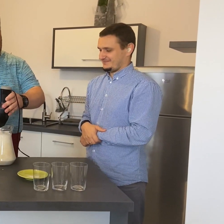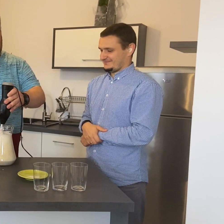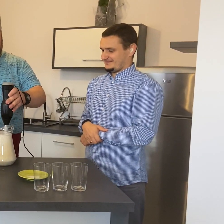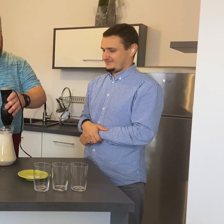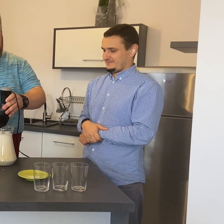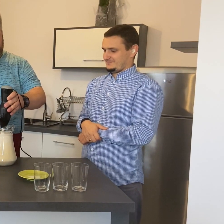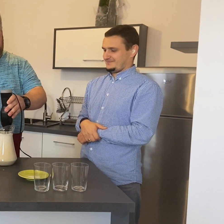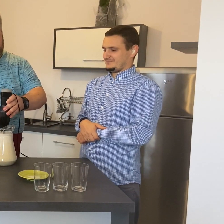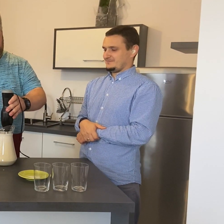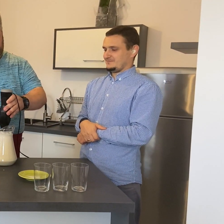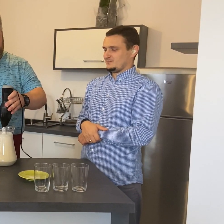Zobacznie. Na samotnie.